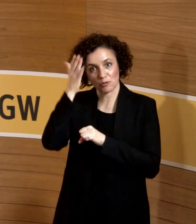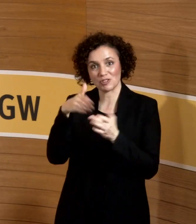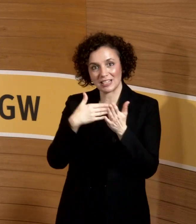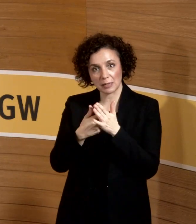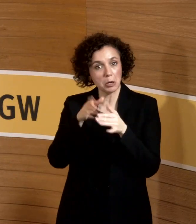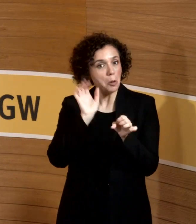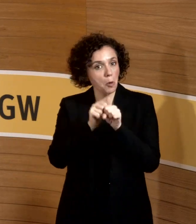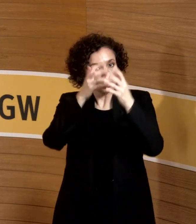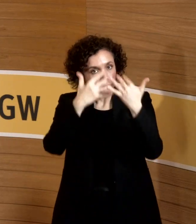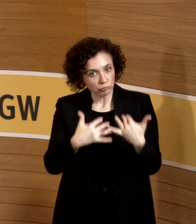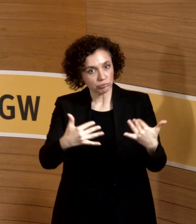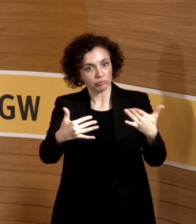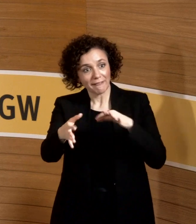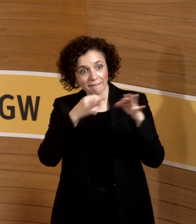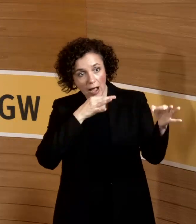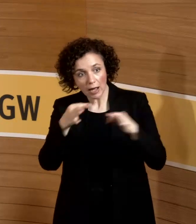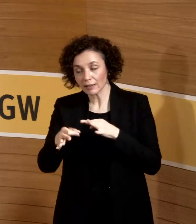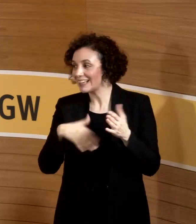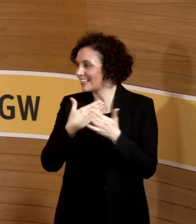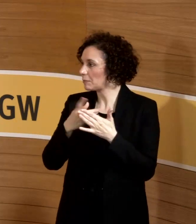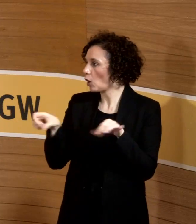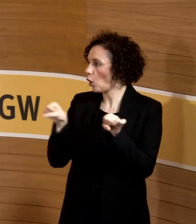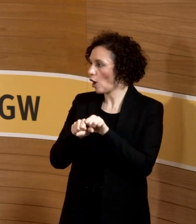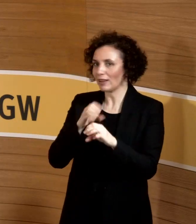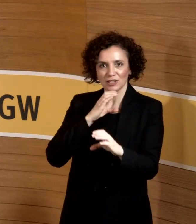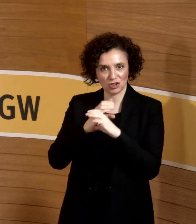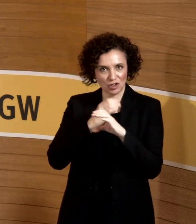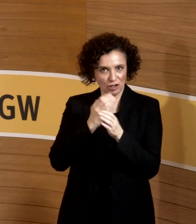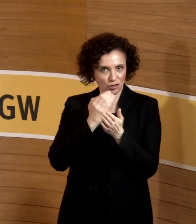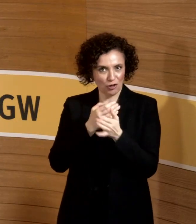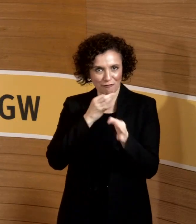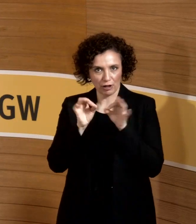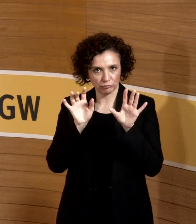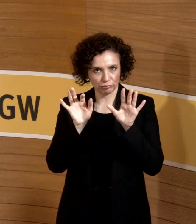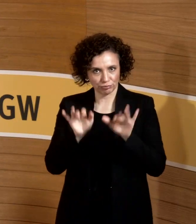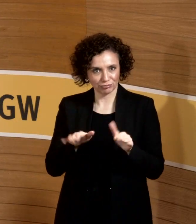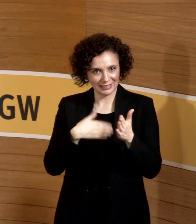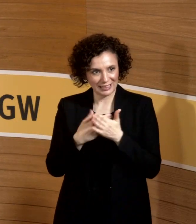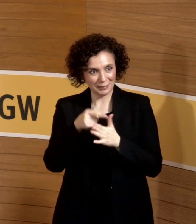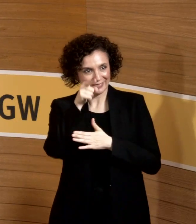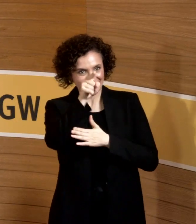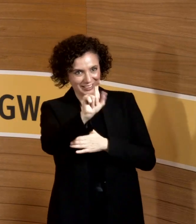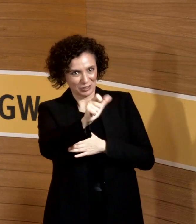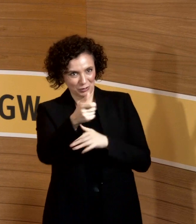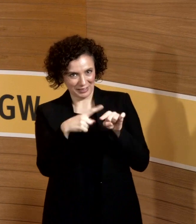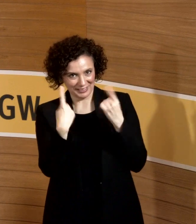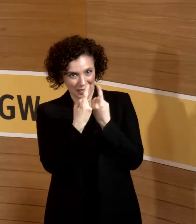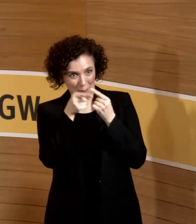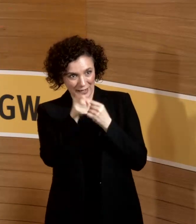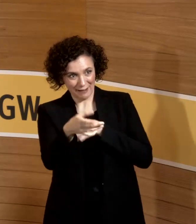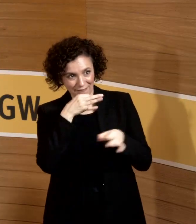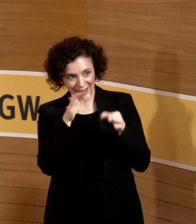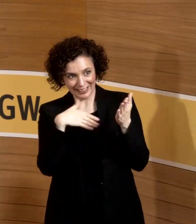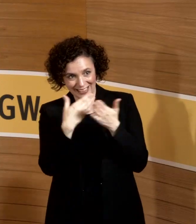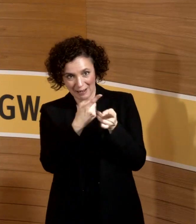gibt aus dem Plenum. Ich sehe, es gibt auch Kommentare oder Fragen im Chat. Fangen wir vielleicht mit dem Plenum an, wenn es was gibt.